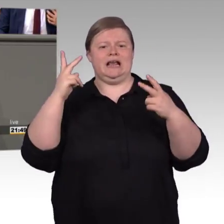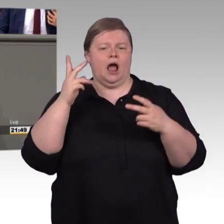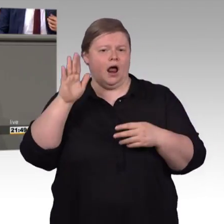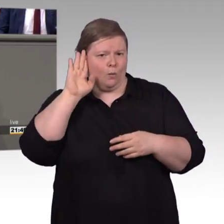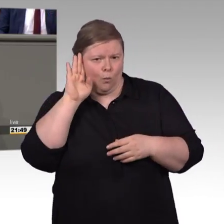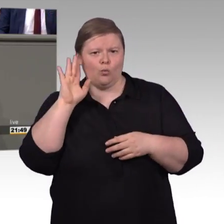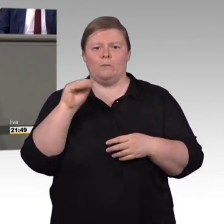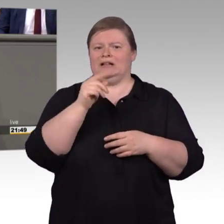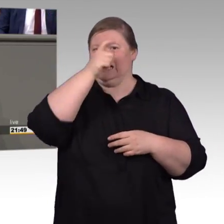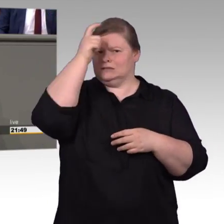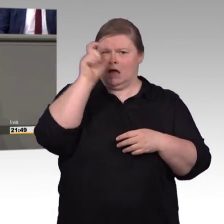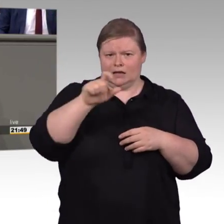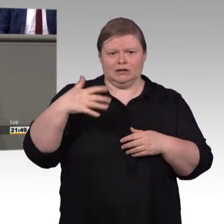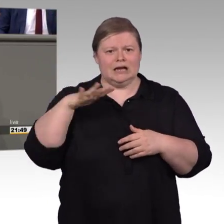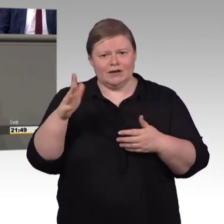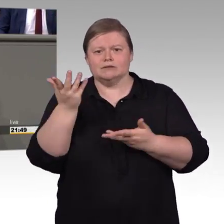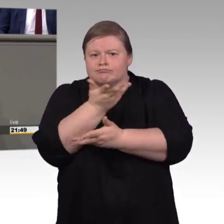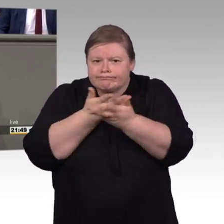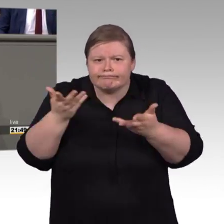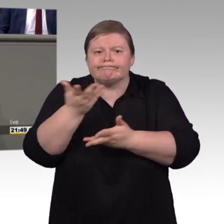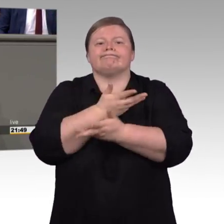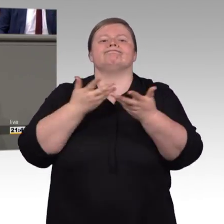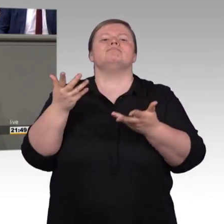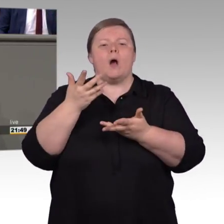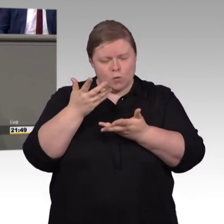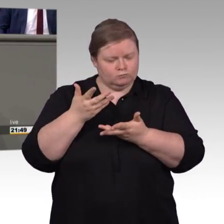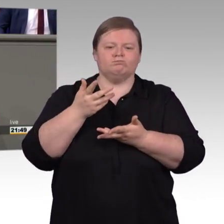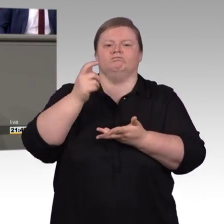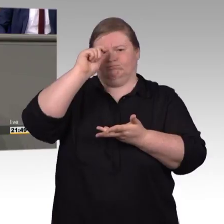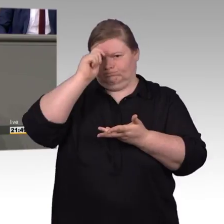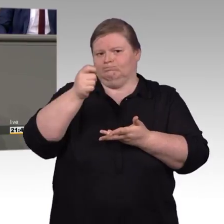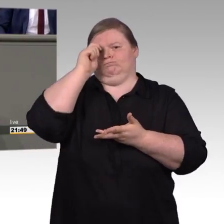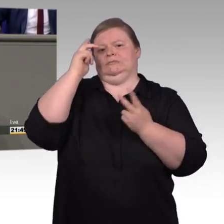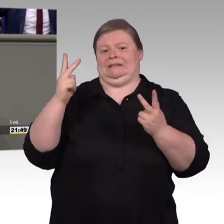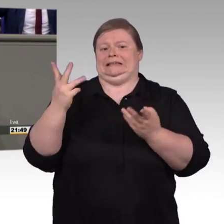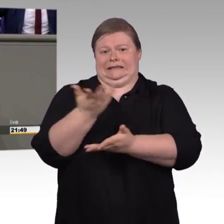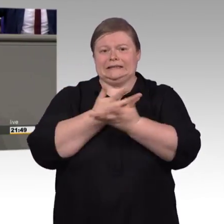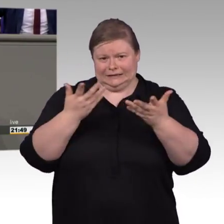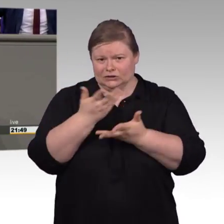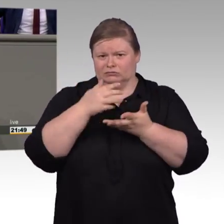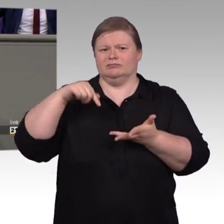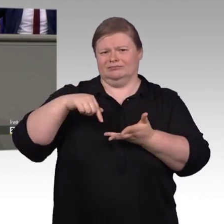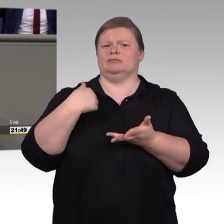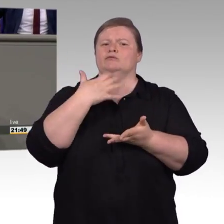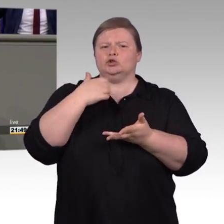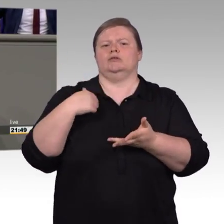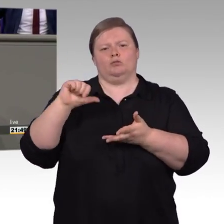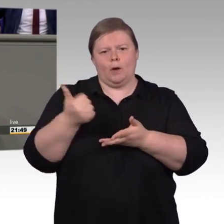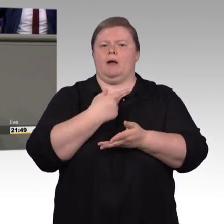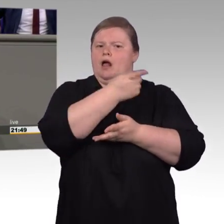zusammengearbeitet haben mit uns und auch mit dem Koalitionspartner. Und hier an der Stelle auch nochmal Dank an den Koalitionspartner. Und ich freue mich, wenn das